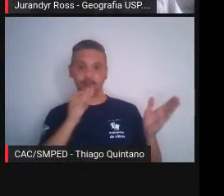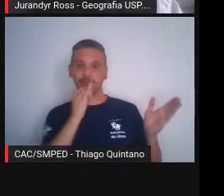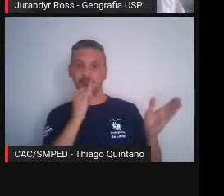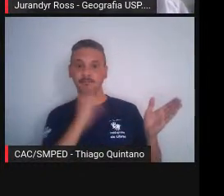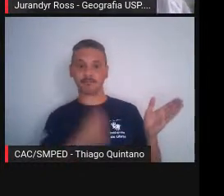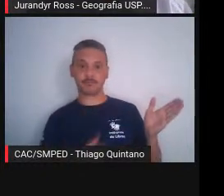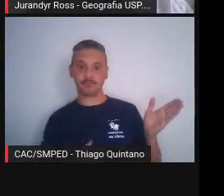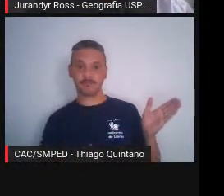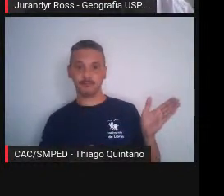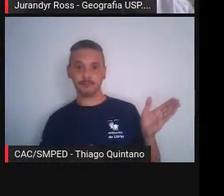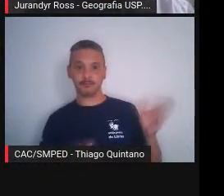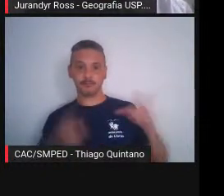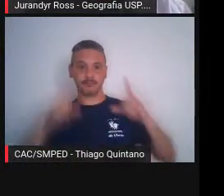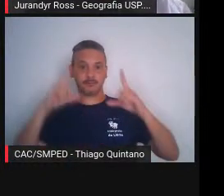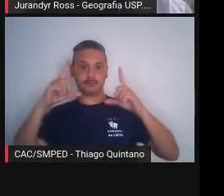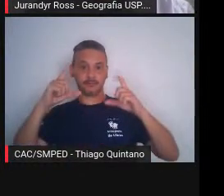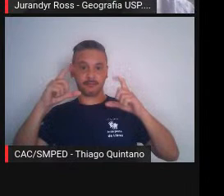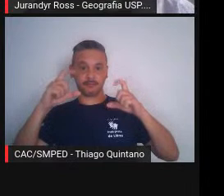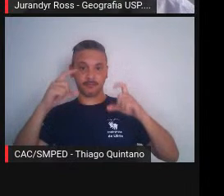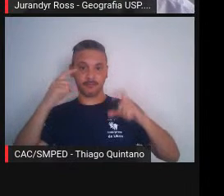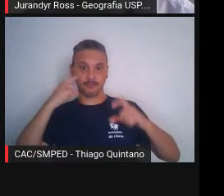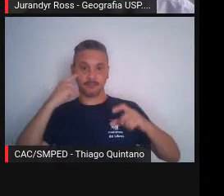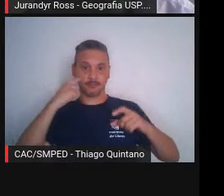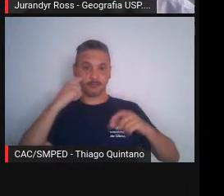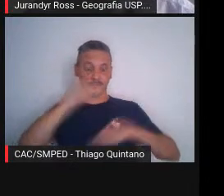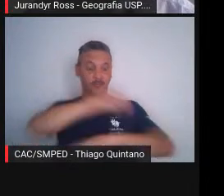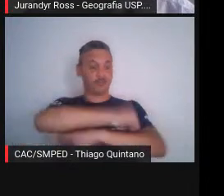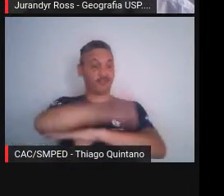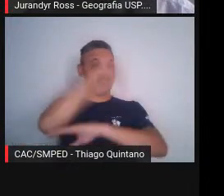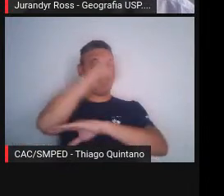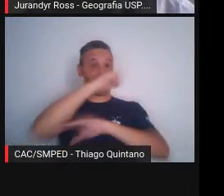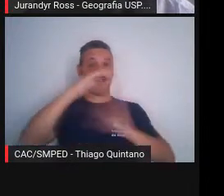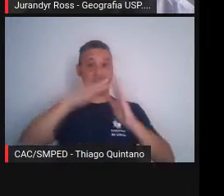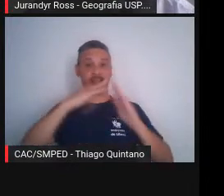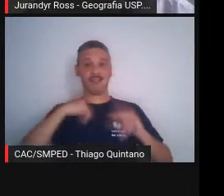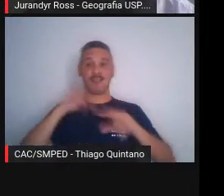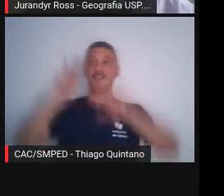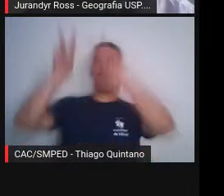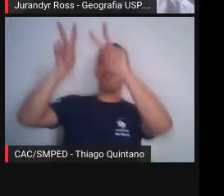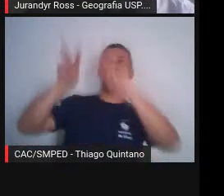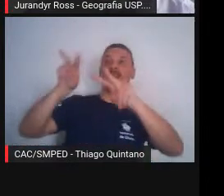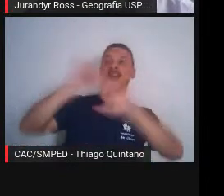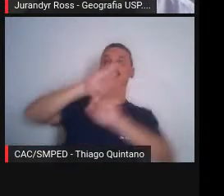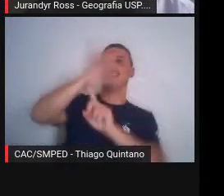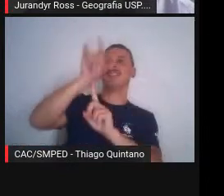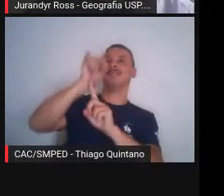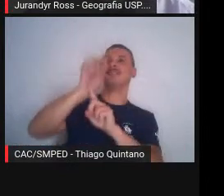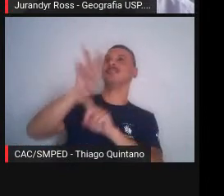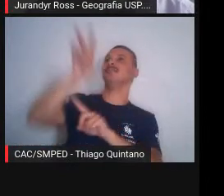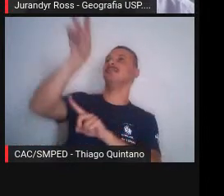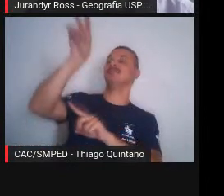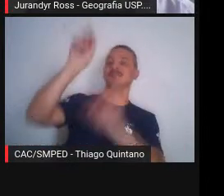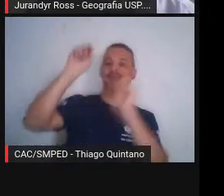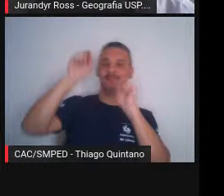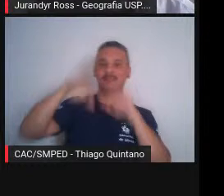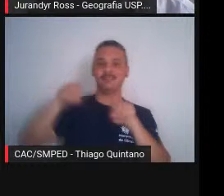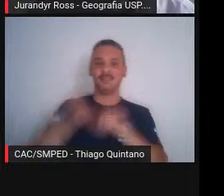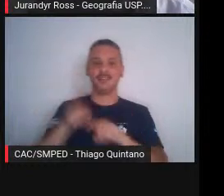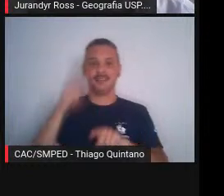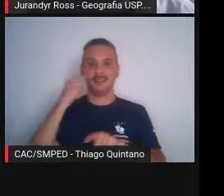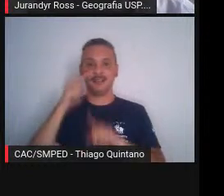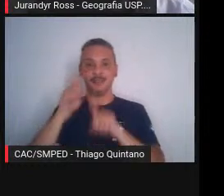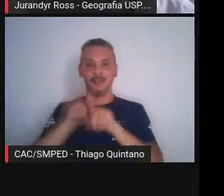essa foto da direita da minha janela, então eu vejo o Pico do Jaraguá todo dia, tá? E vejo, sou obrigado a ver também